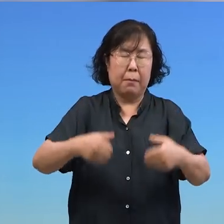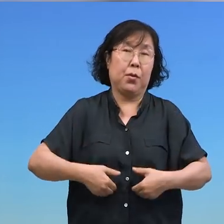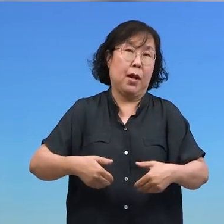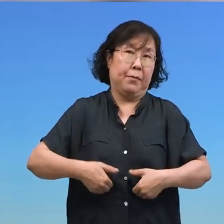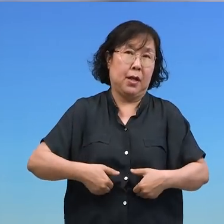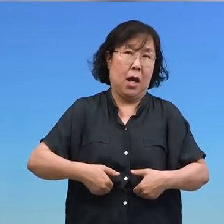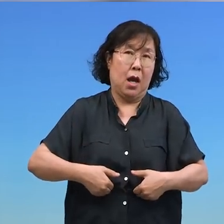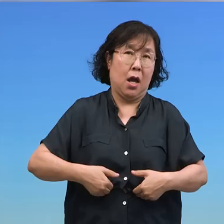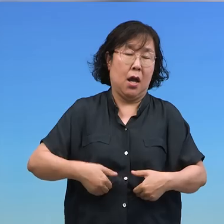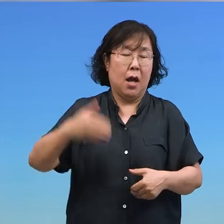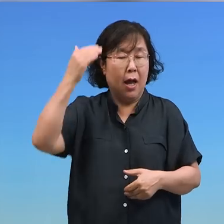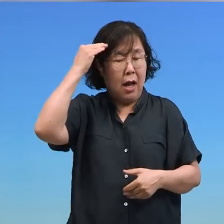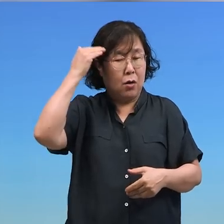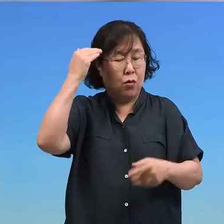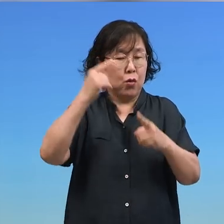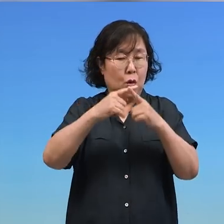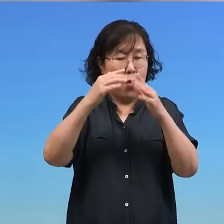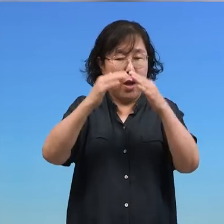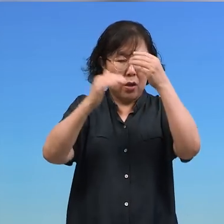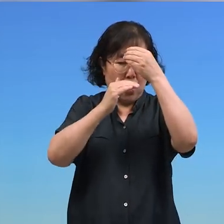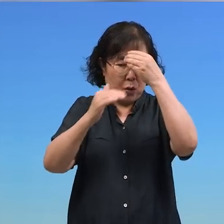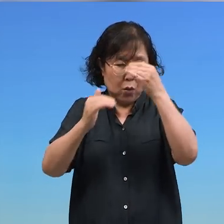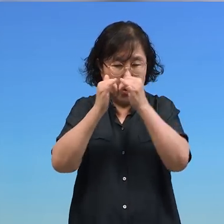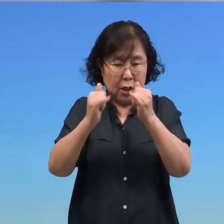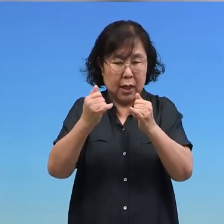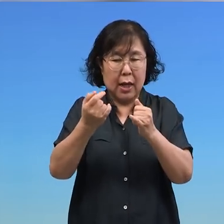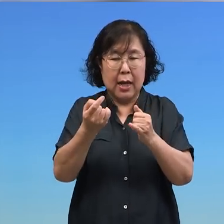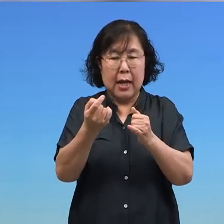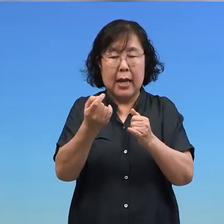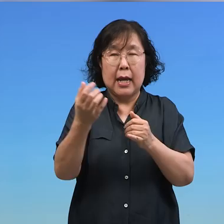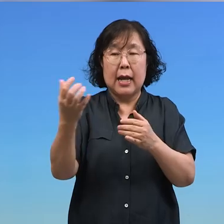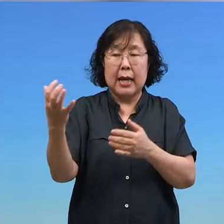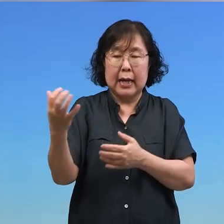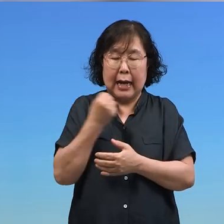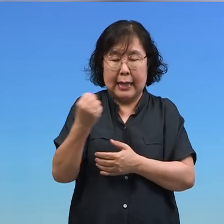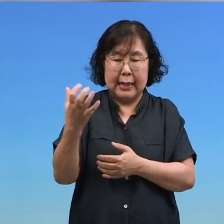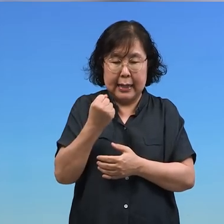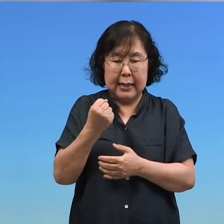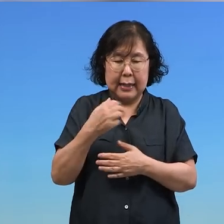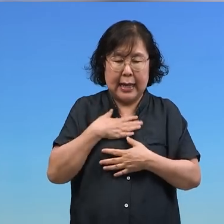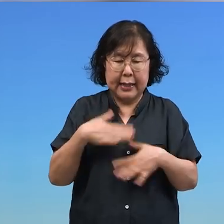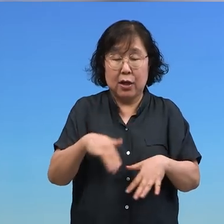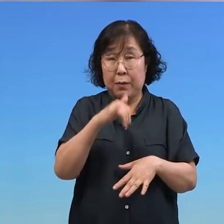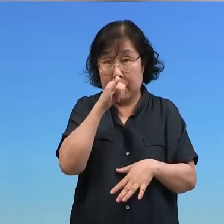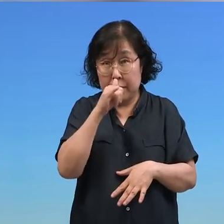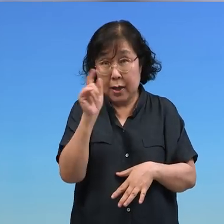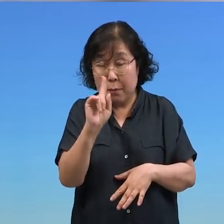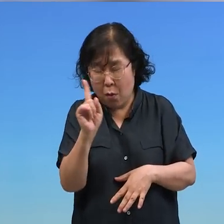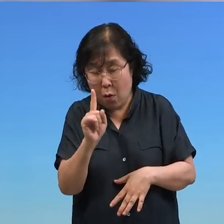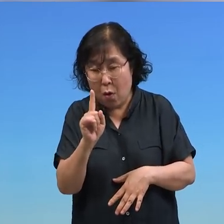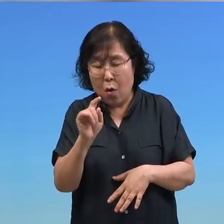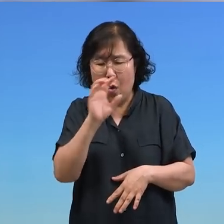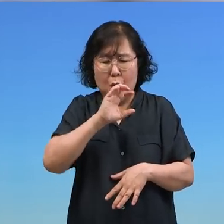치명적인 연약함이 훈련을 하지 않는다는 거예요 그래서 영적으로